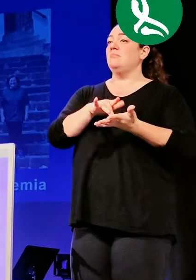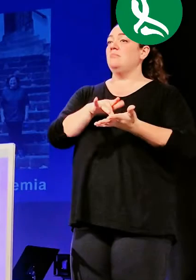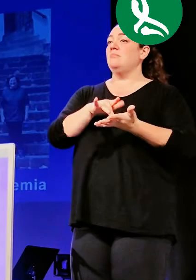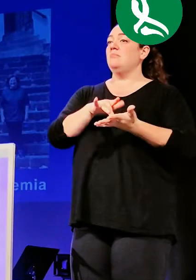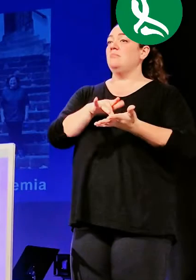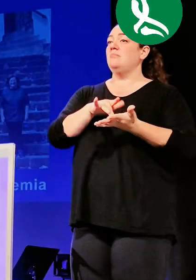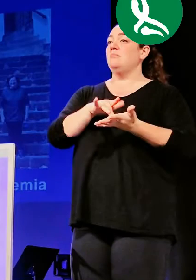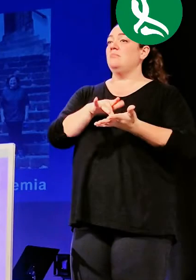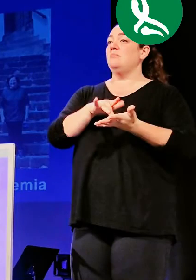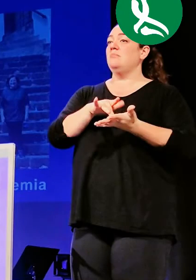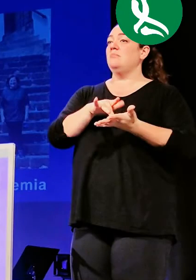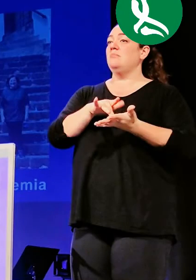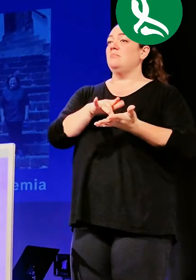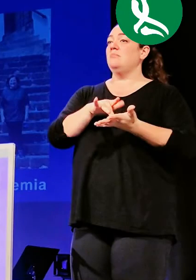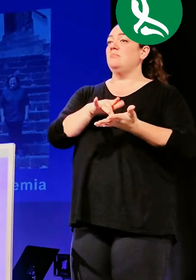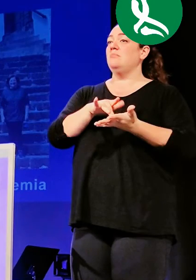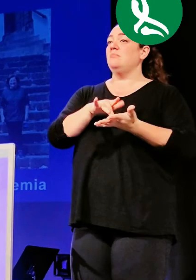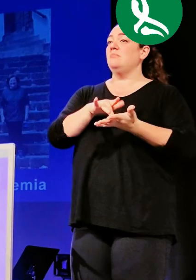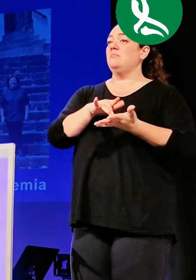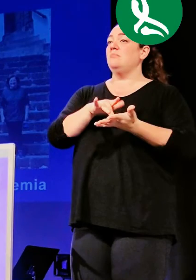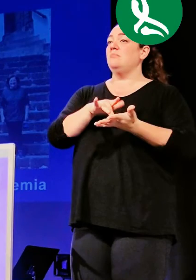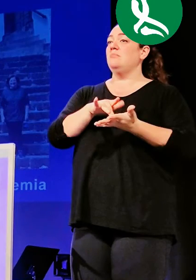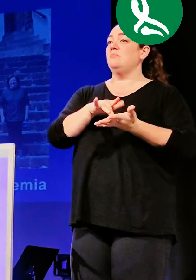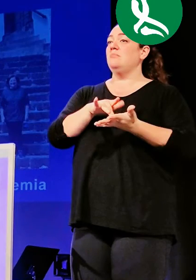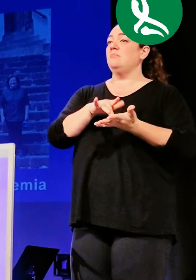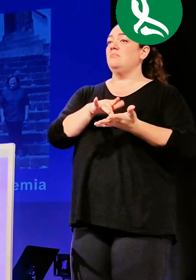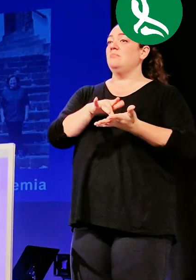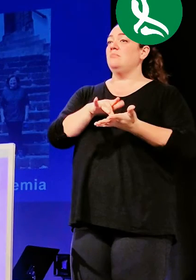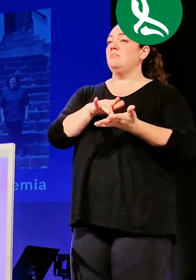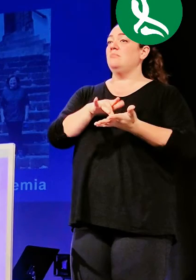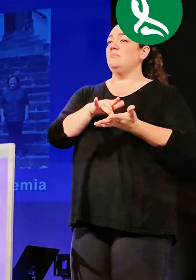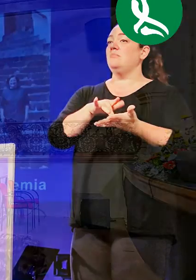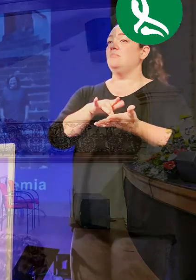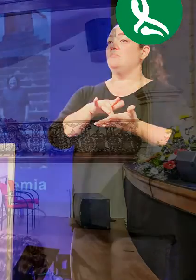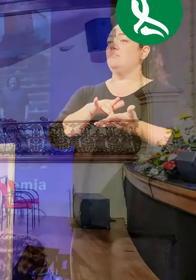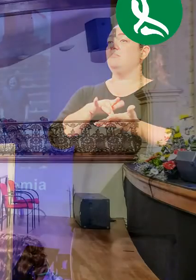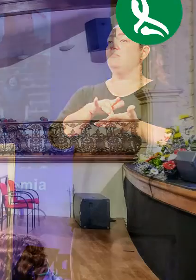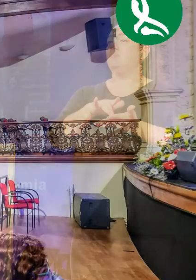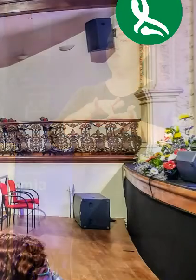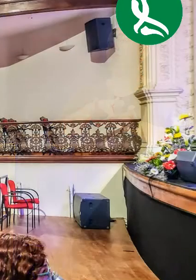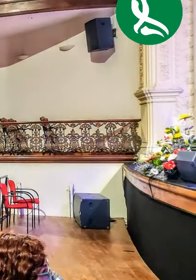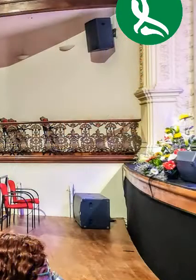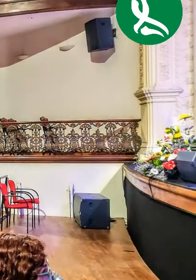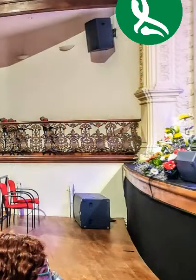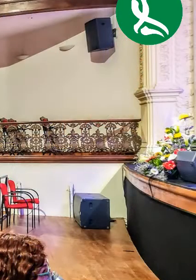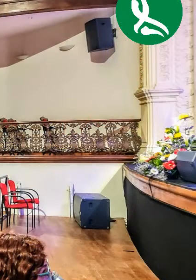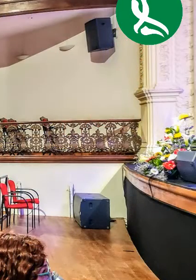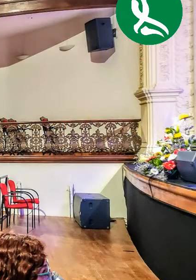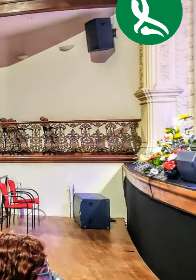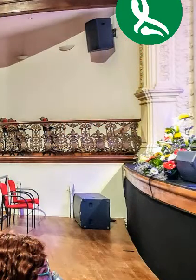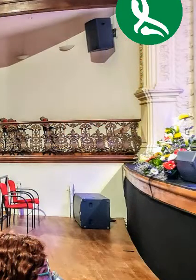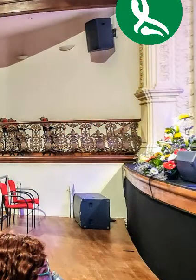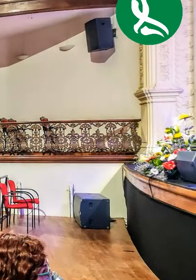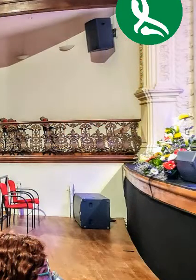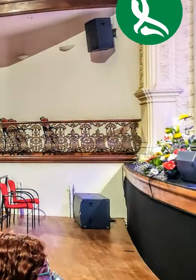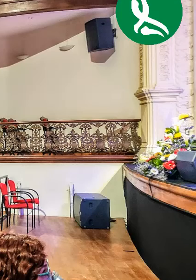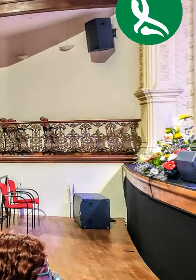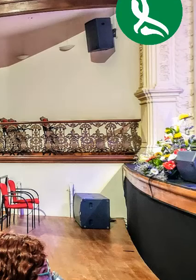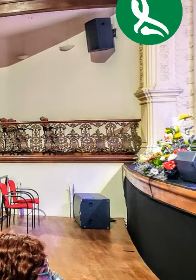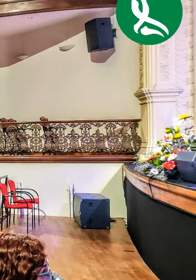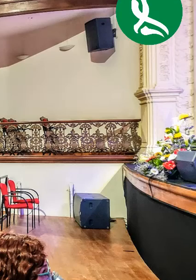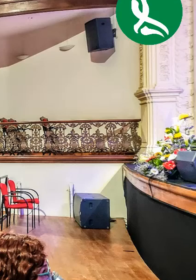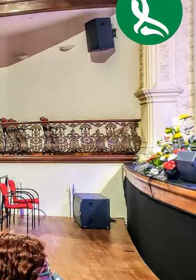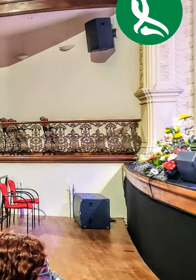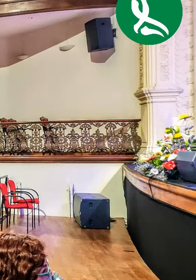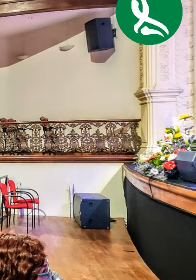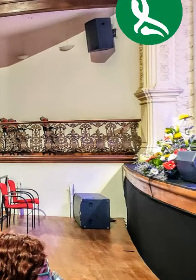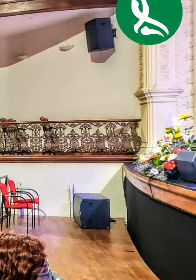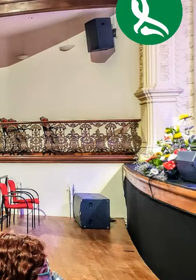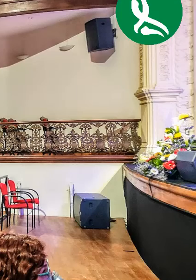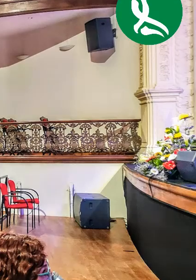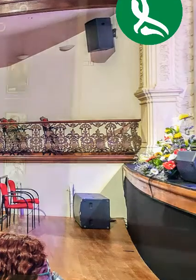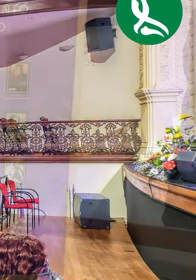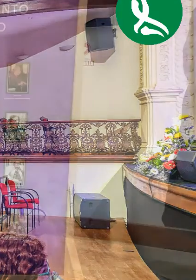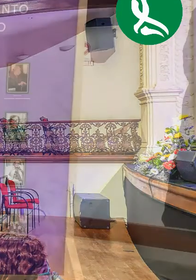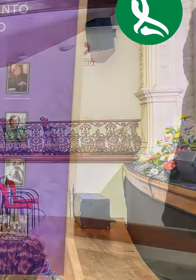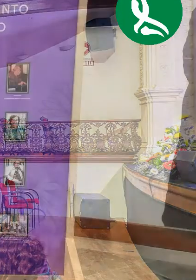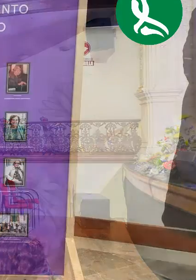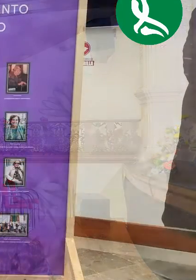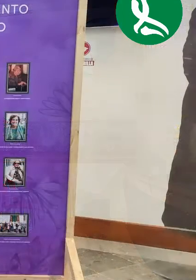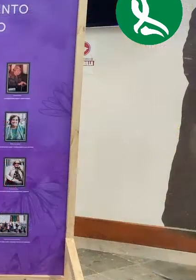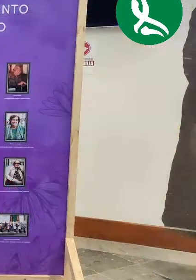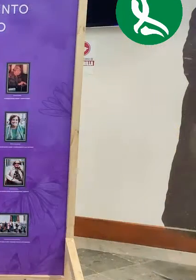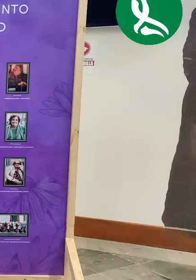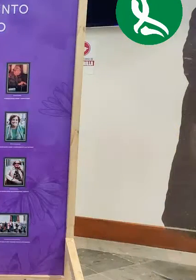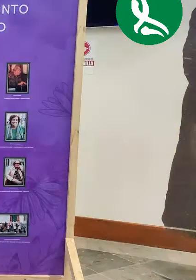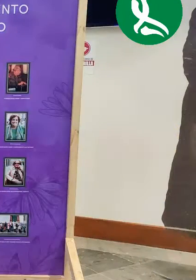Hoy, en este acto, celebramos el Día Internacional de las Mujeres. Y en esta edición conmemoramos 24 años haciendo